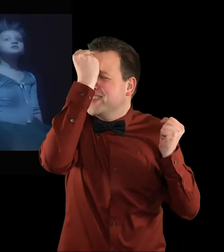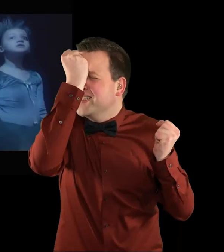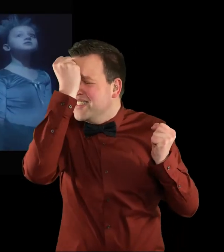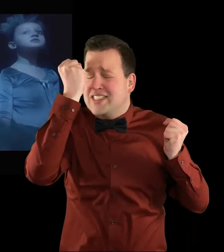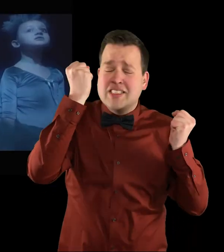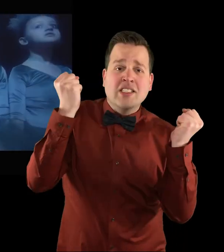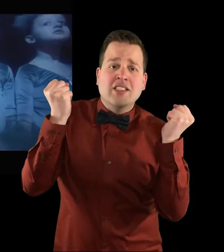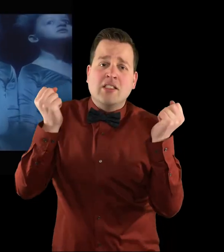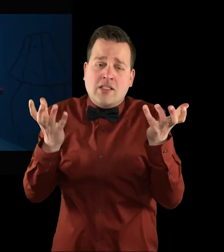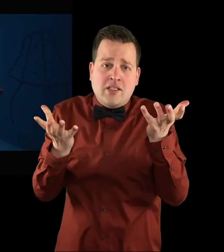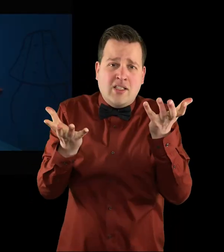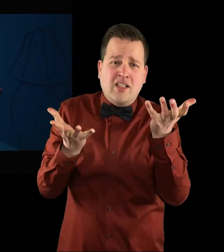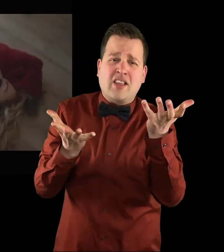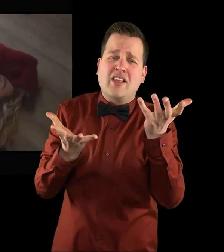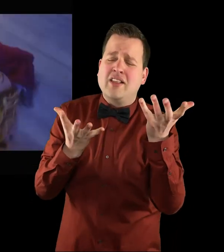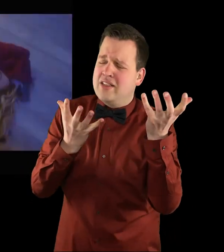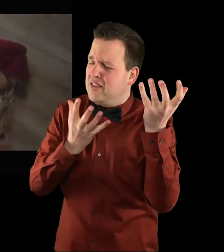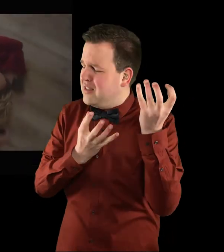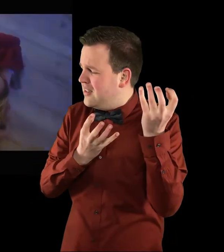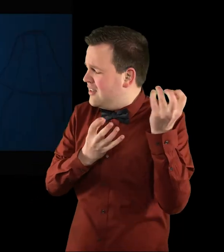Fajtore janë